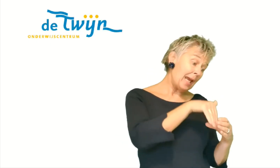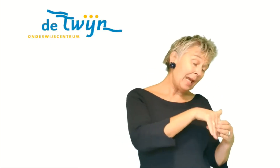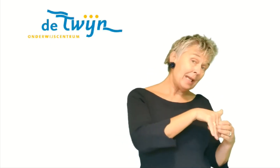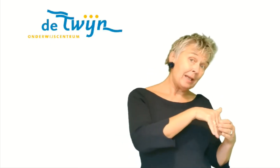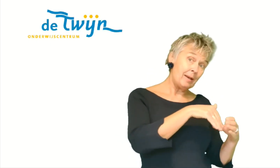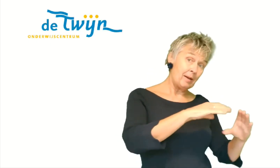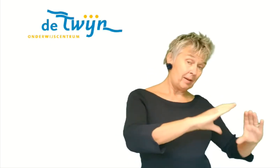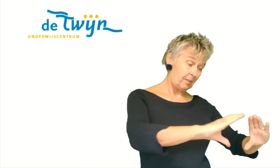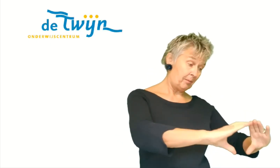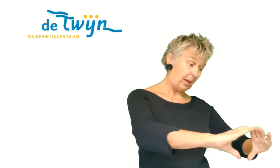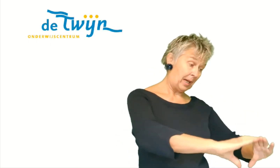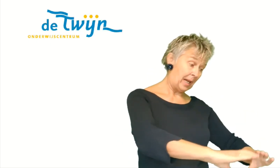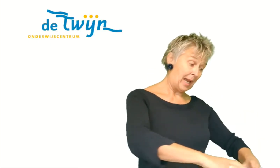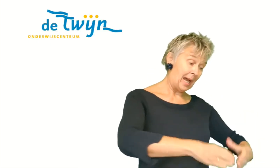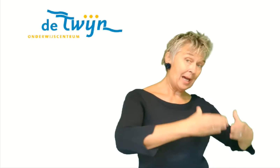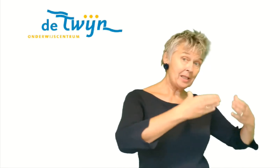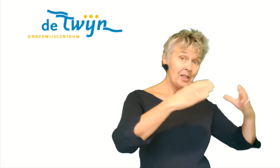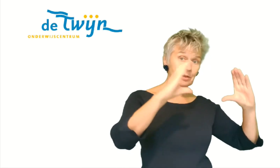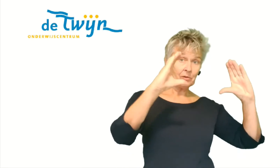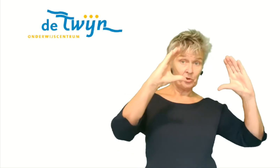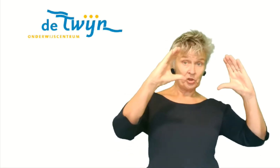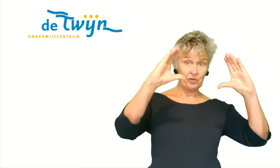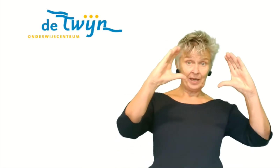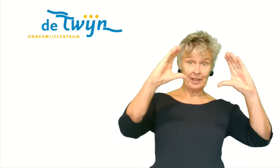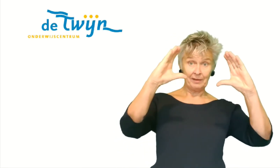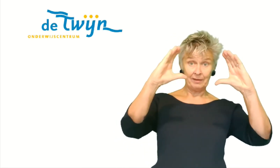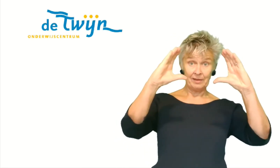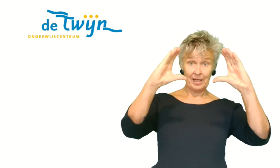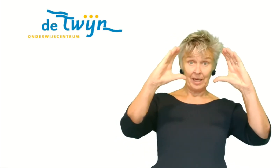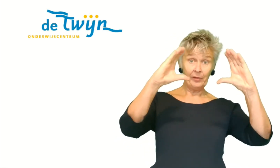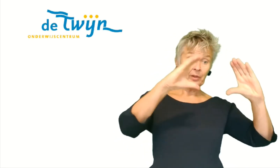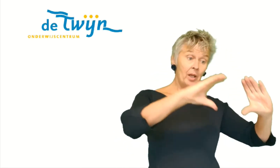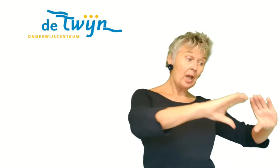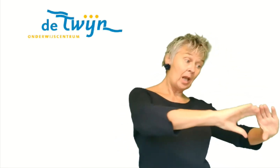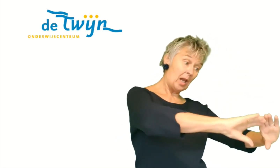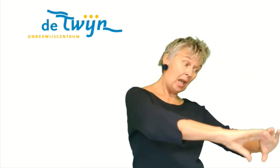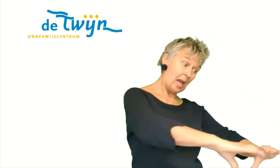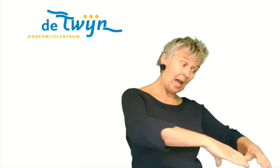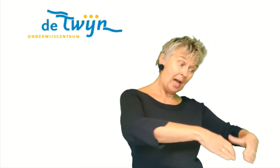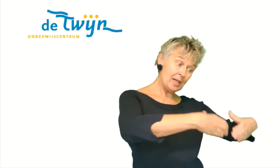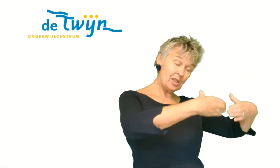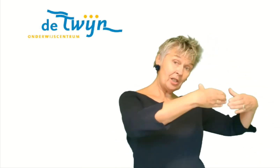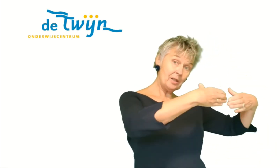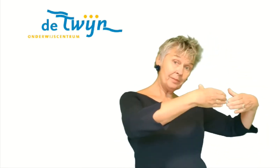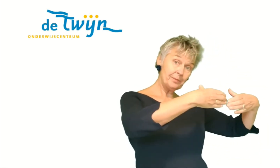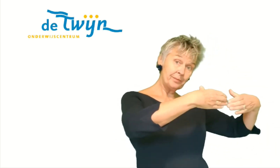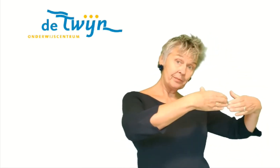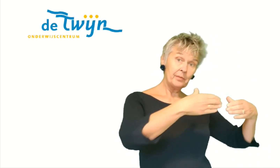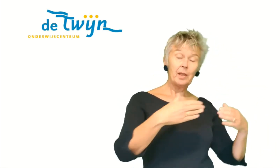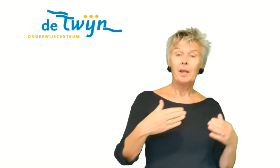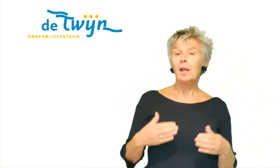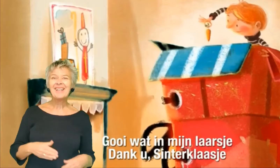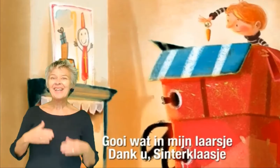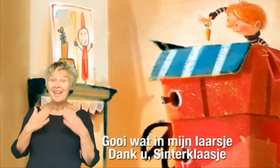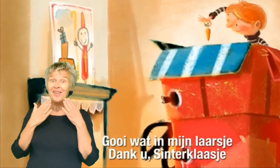in m'n laarsje. Dus twee C-handen, laarsje.